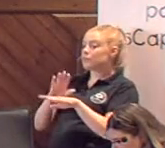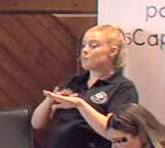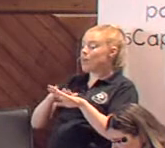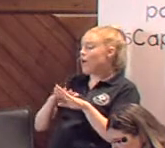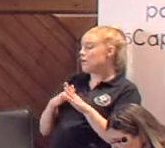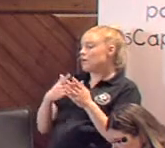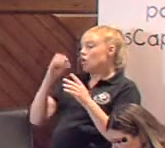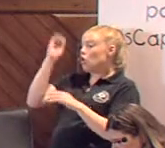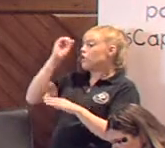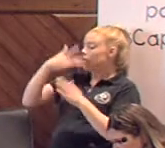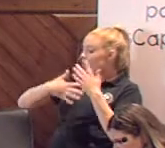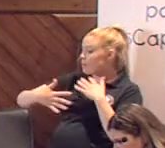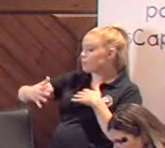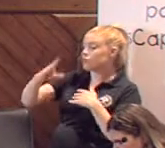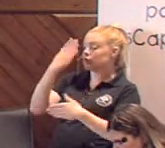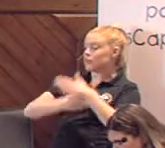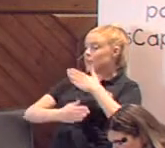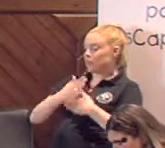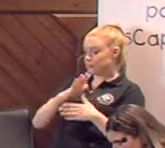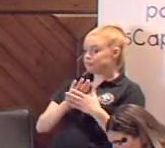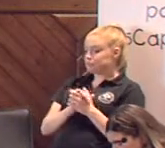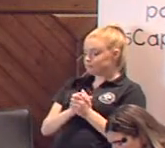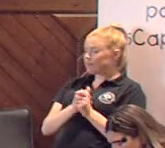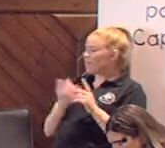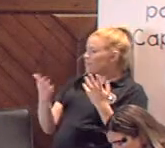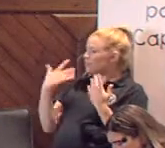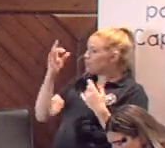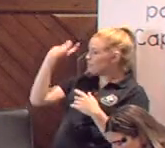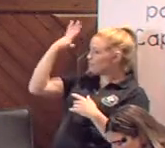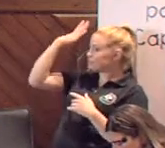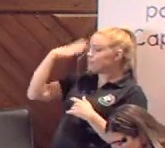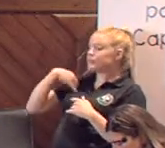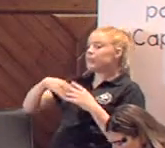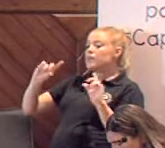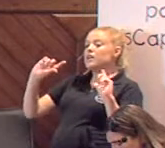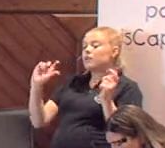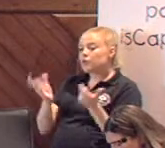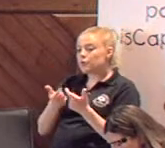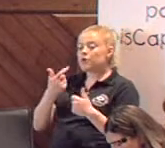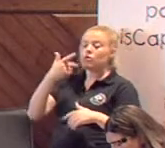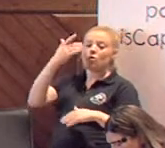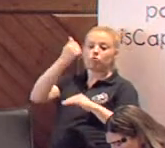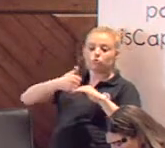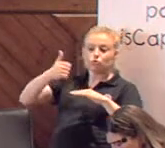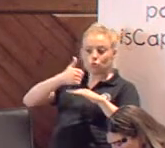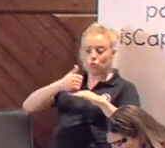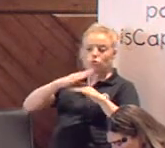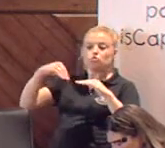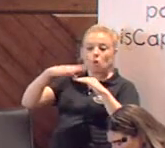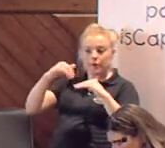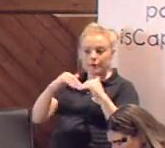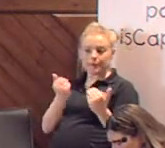para futuras jornadas de discapacidad. Esto surgió en reuniones que tuvimos con residentes y demás. Y